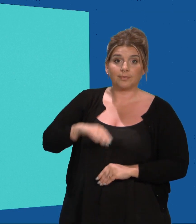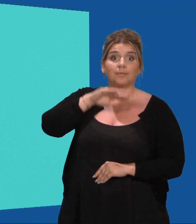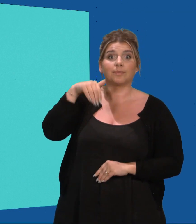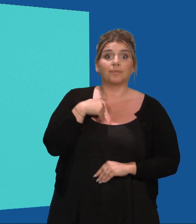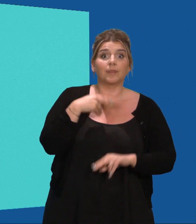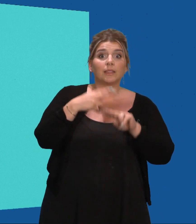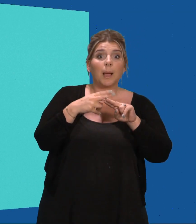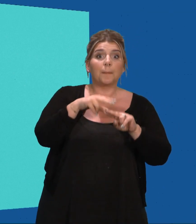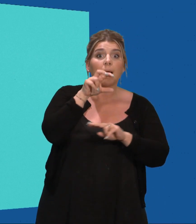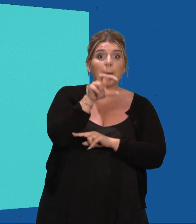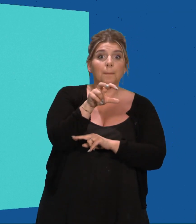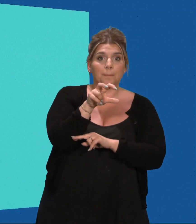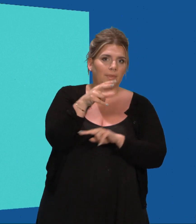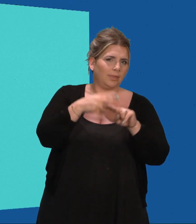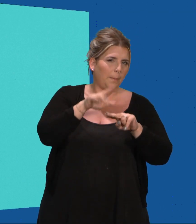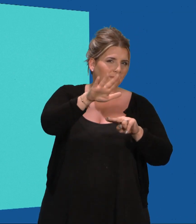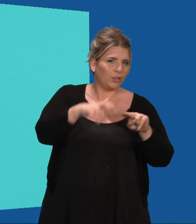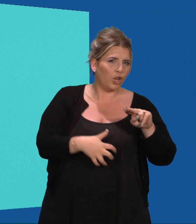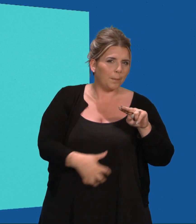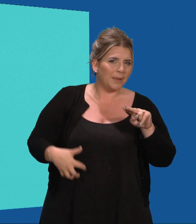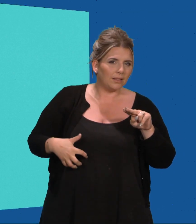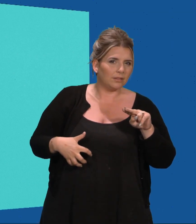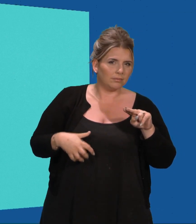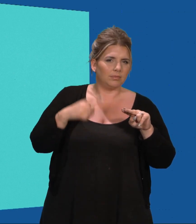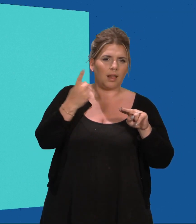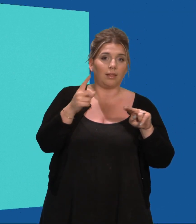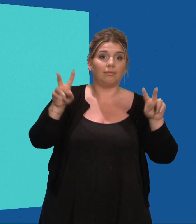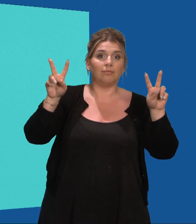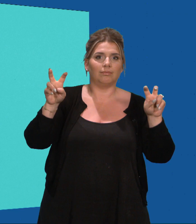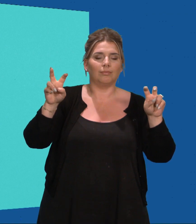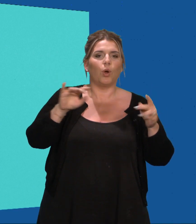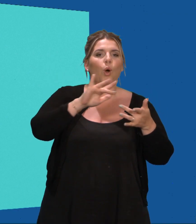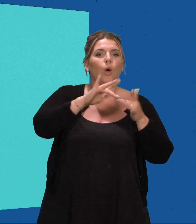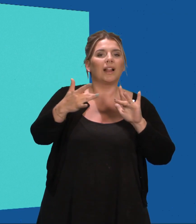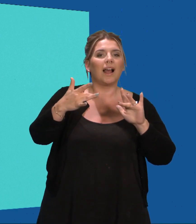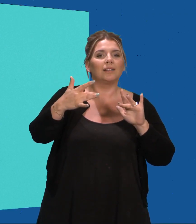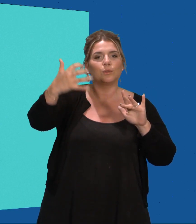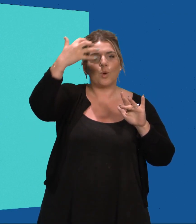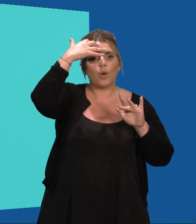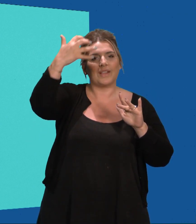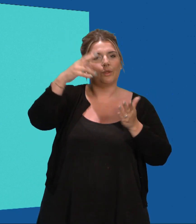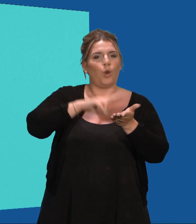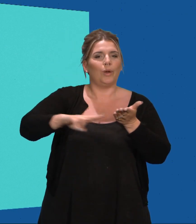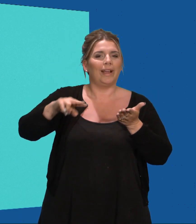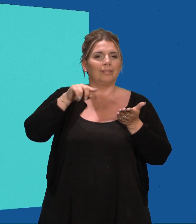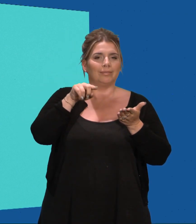van de app is steeds de naam van de gemeente en heeft als slagzin het online overheidsloket.